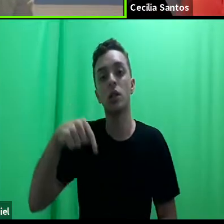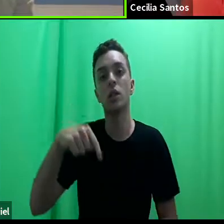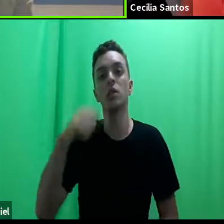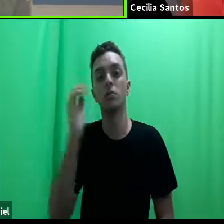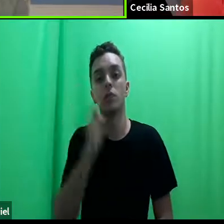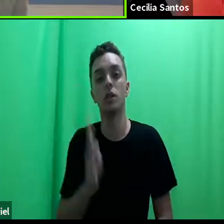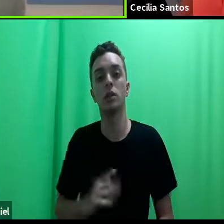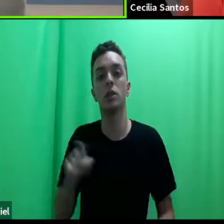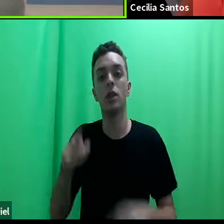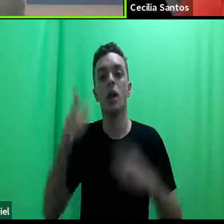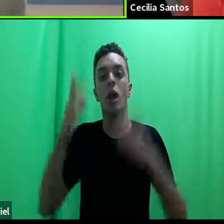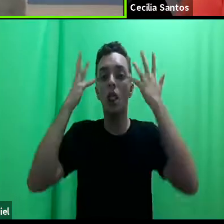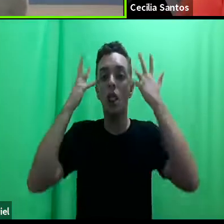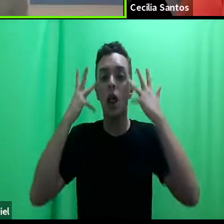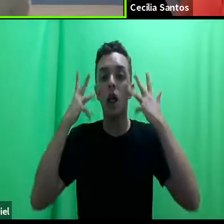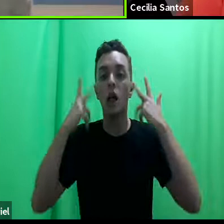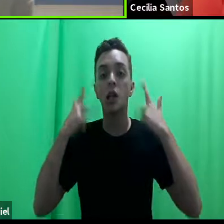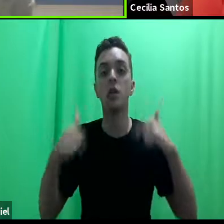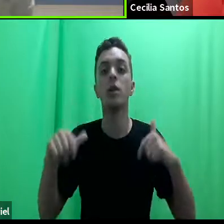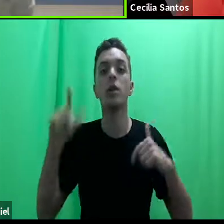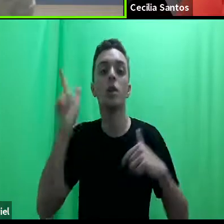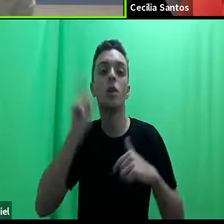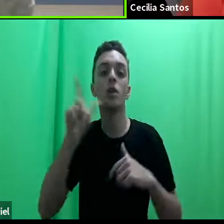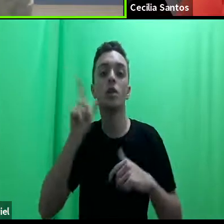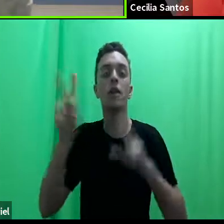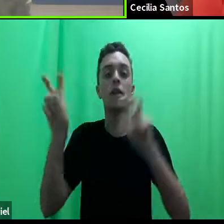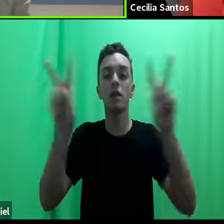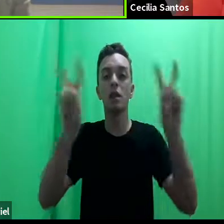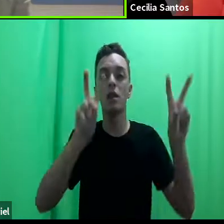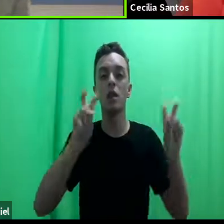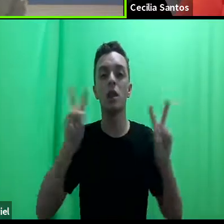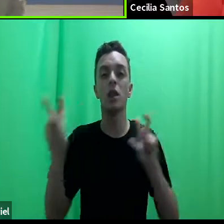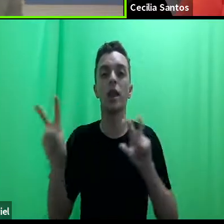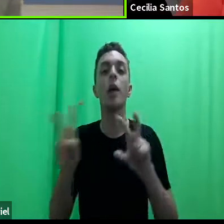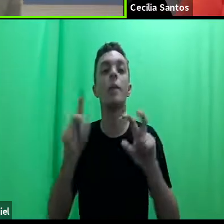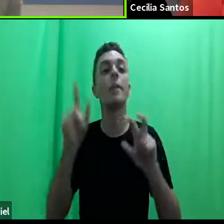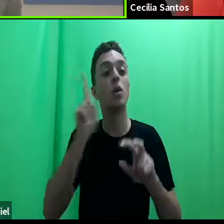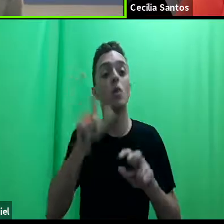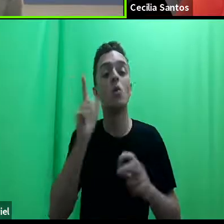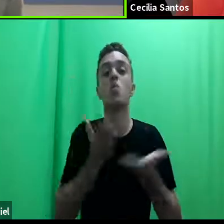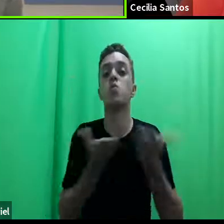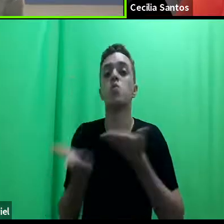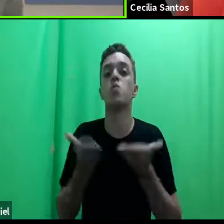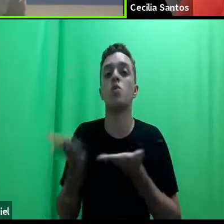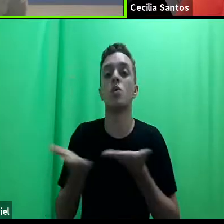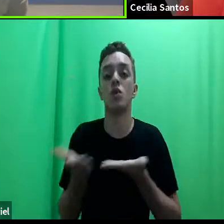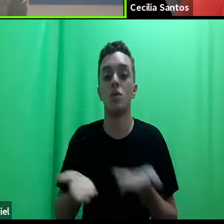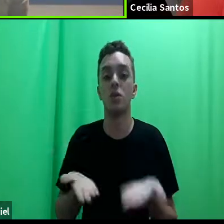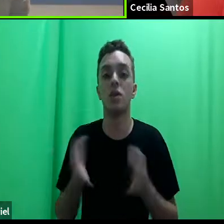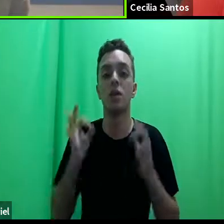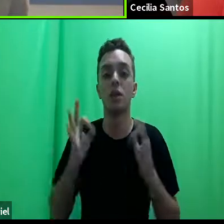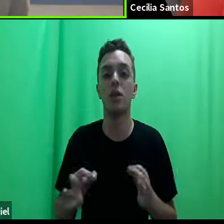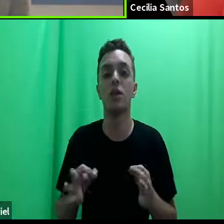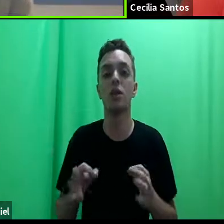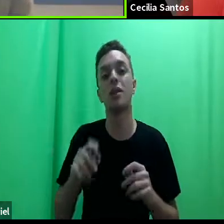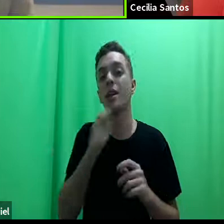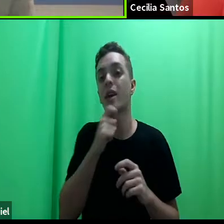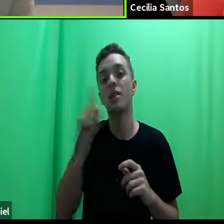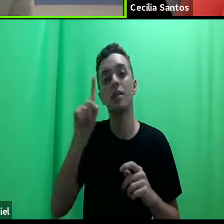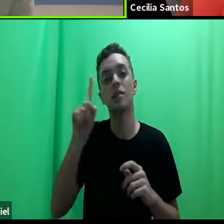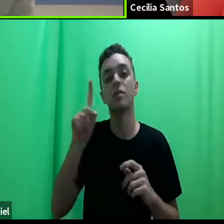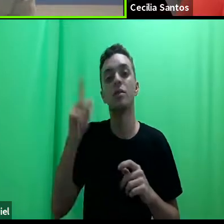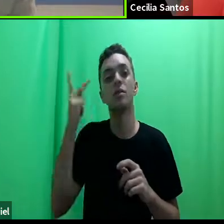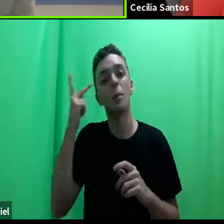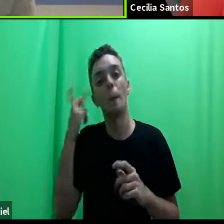que naturalmente acaba tratando diversos temas que não são os temas centrais das regiões sul e sudeste, tratam de